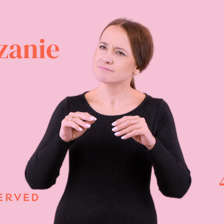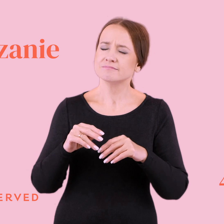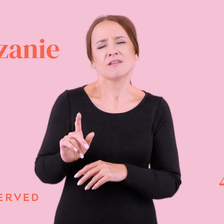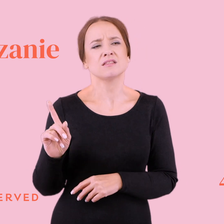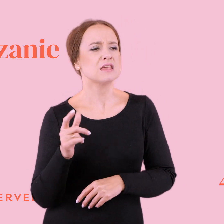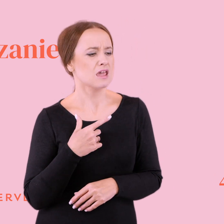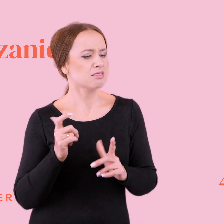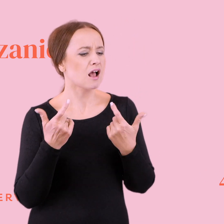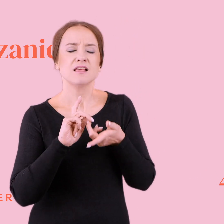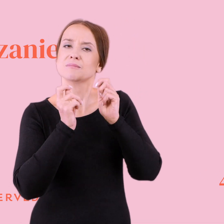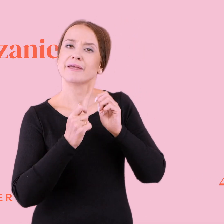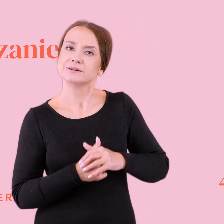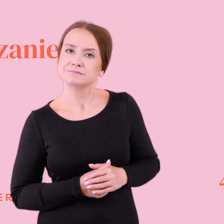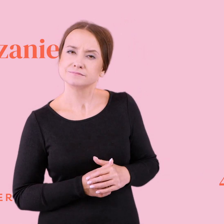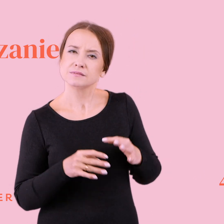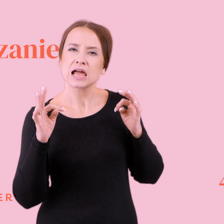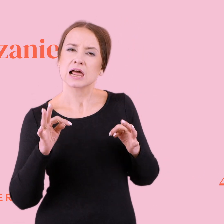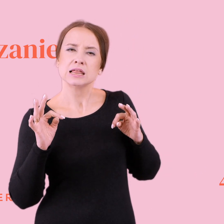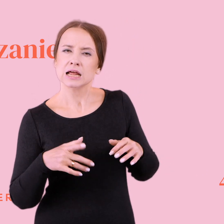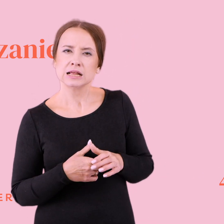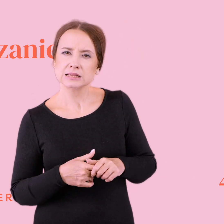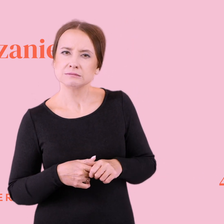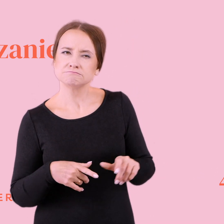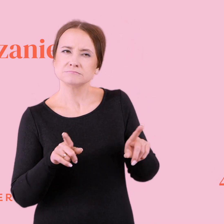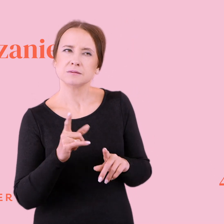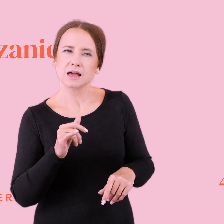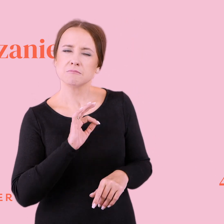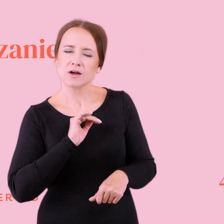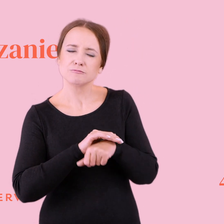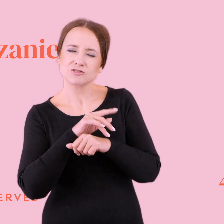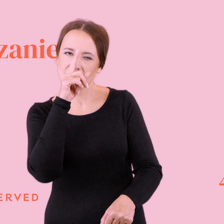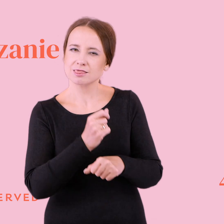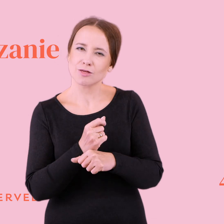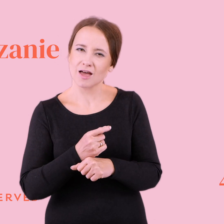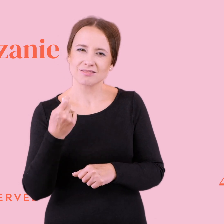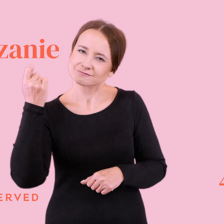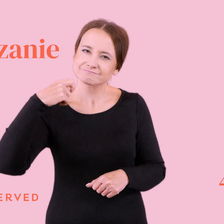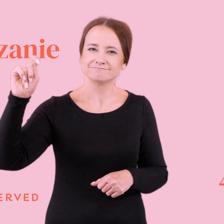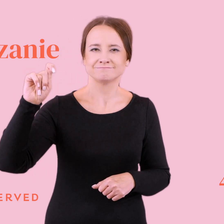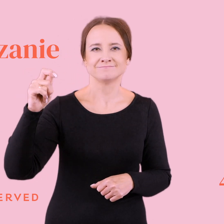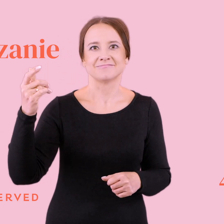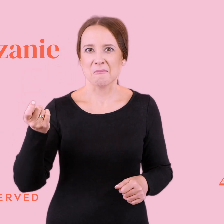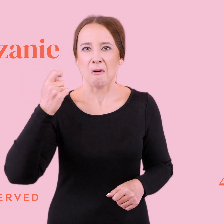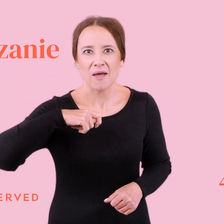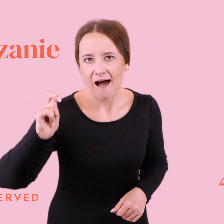plany. Już teraz to, teraz już, no to tak samo jak ta moja przyjaciółka i odkąd to pojechała do, pojechała do